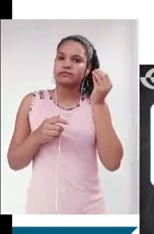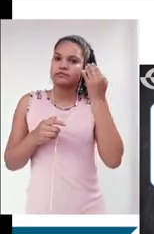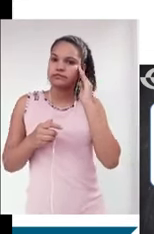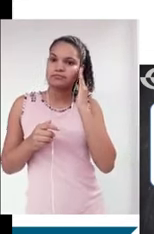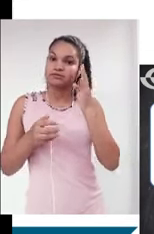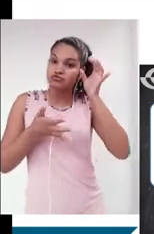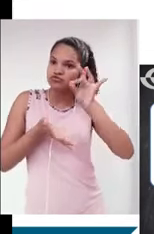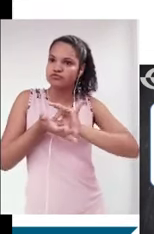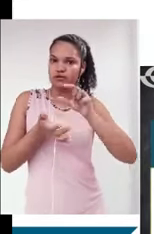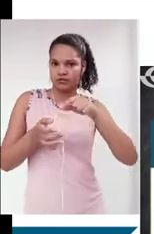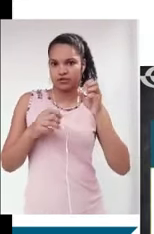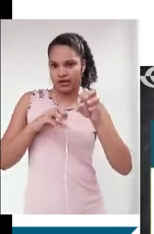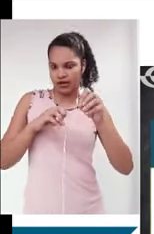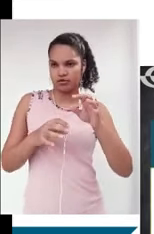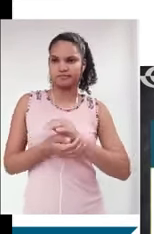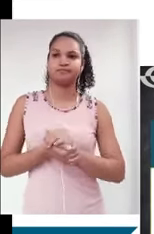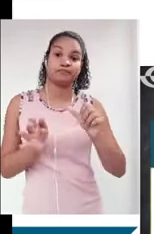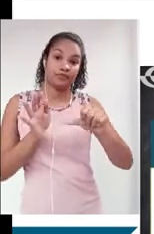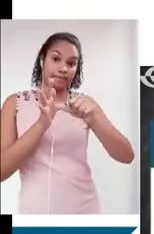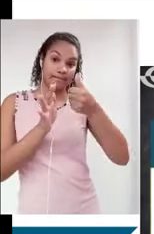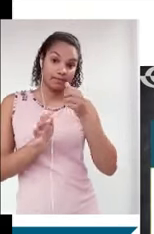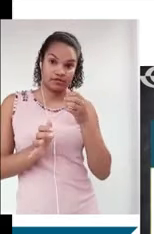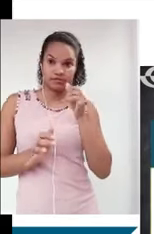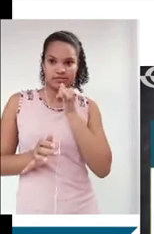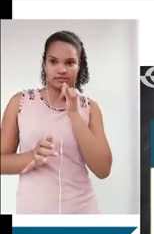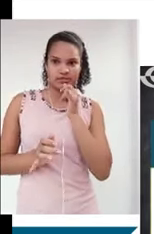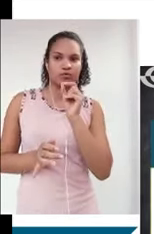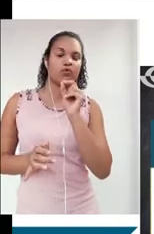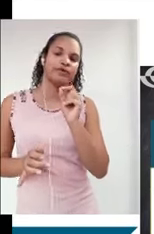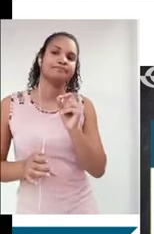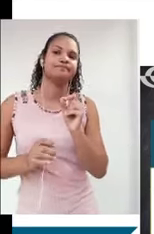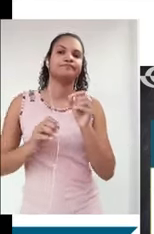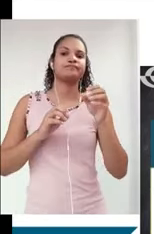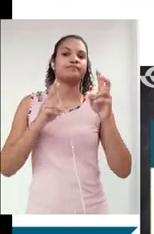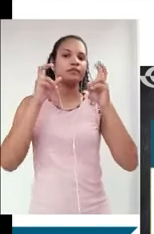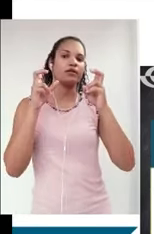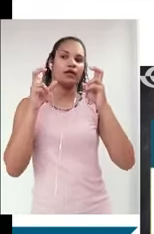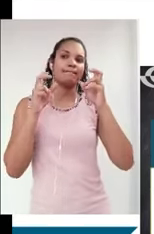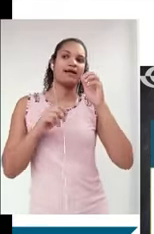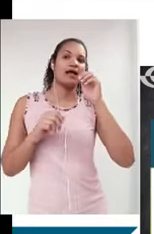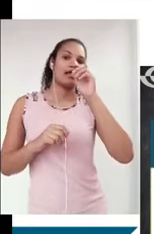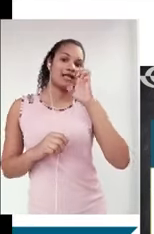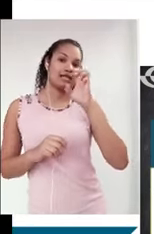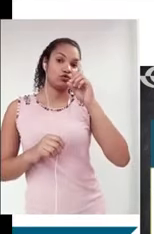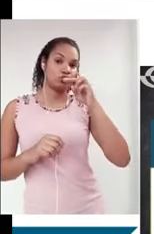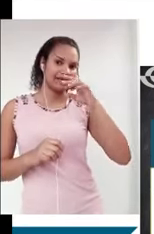aqui na aula. O primeiro exemplo que eu trouxe em relação ao assunto educação e o tema, frase temática é os